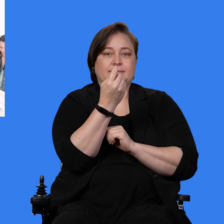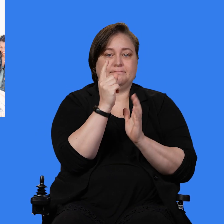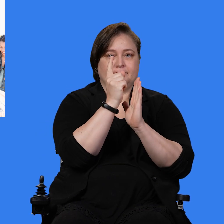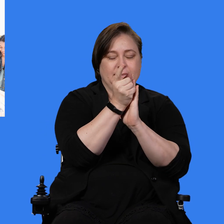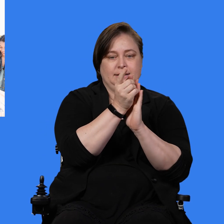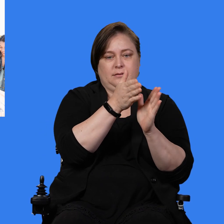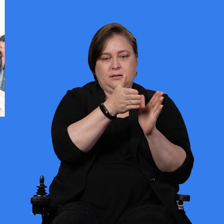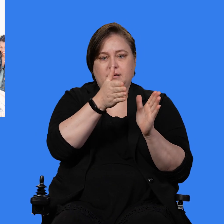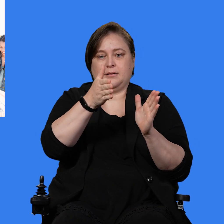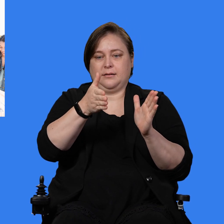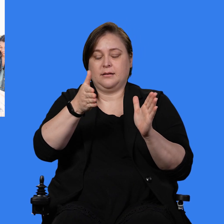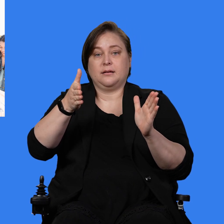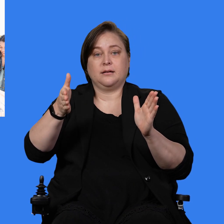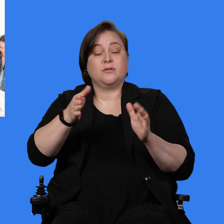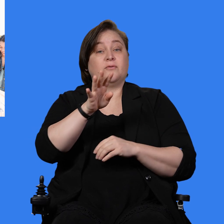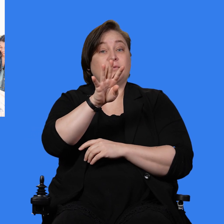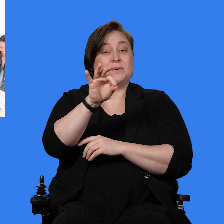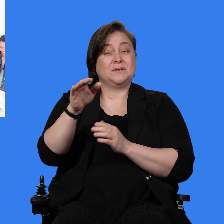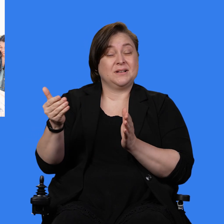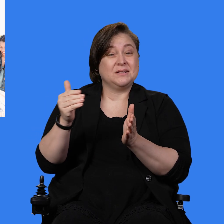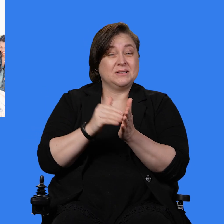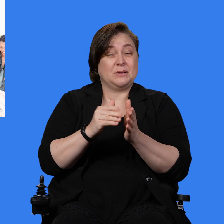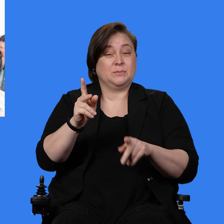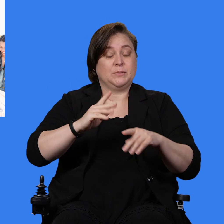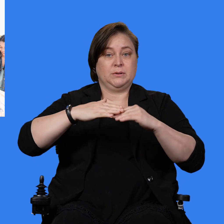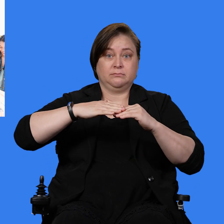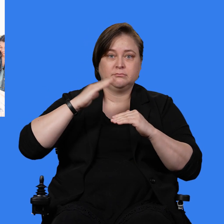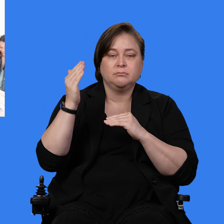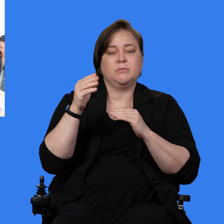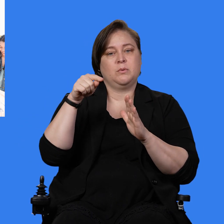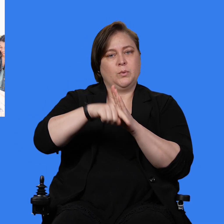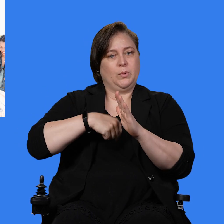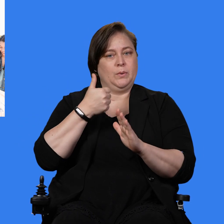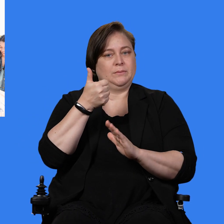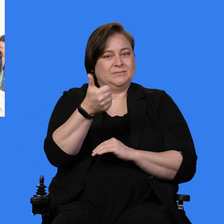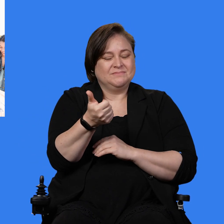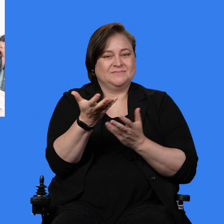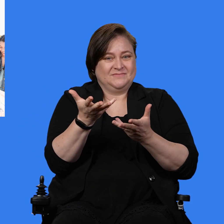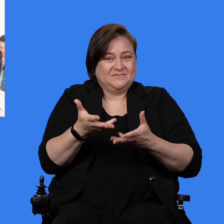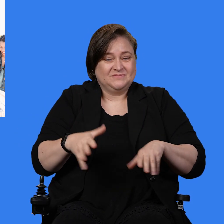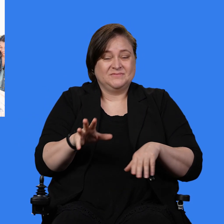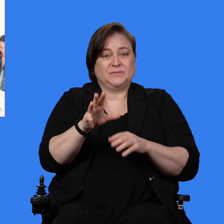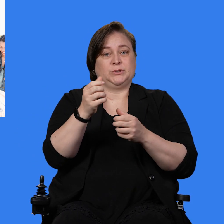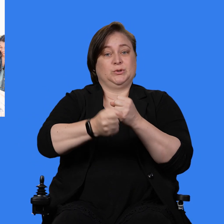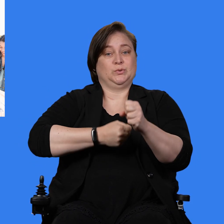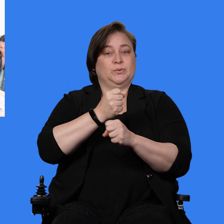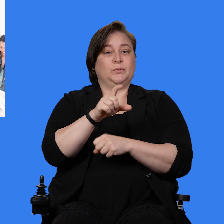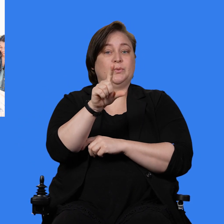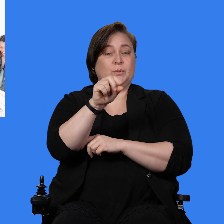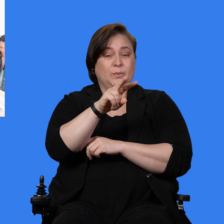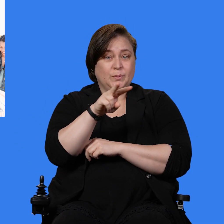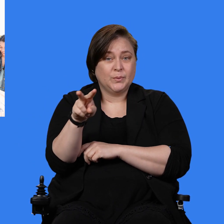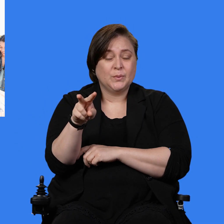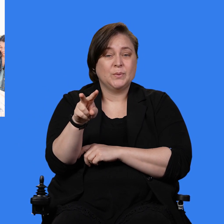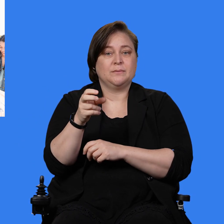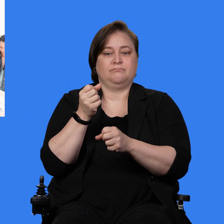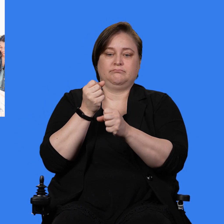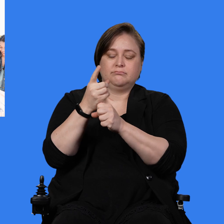Más de 49,000 personas perdieron la vida por el suicidio en el 2022. Cada año, millones de personas